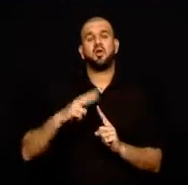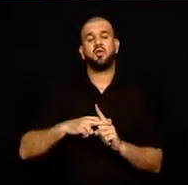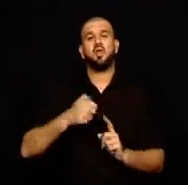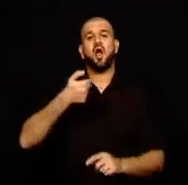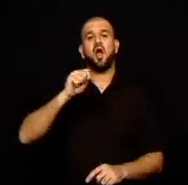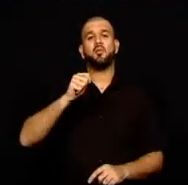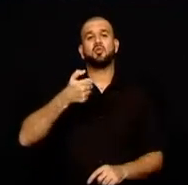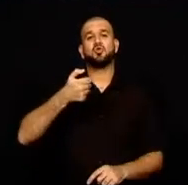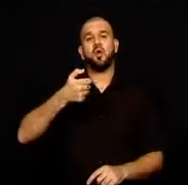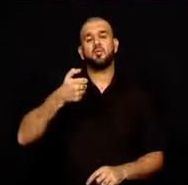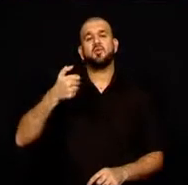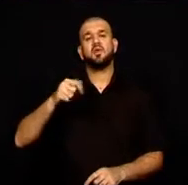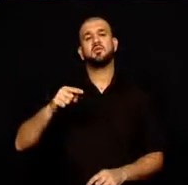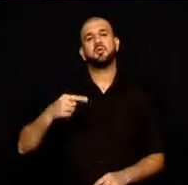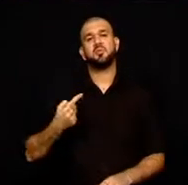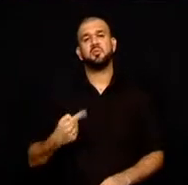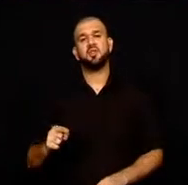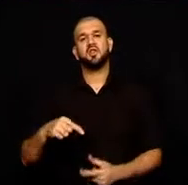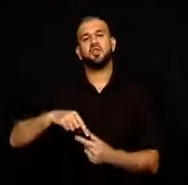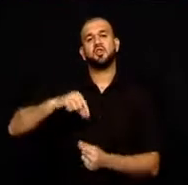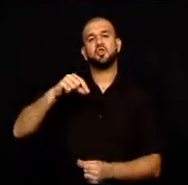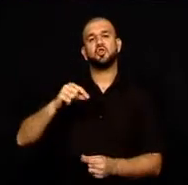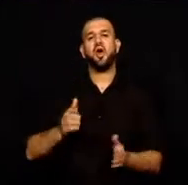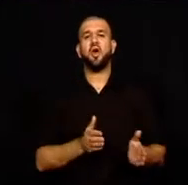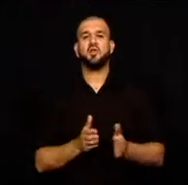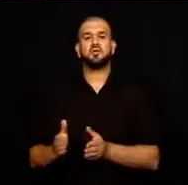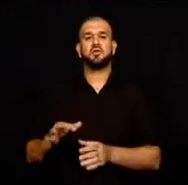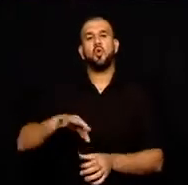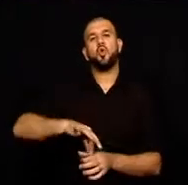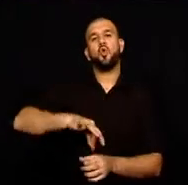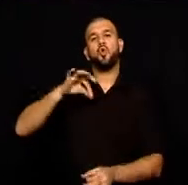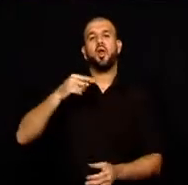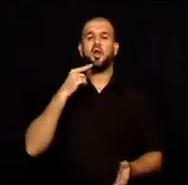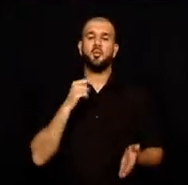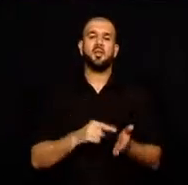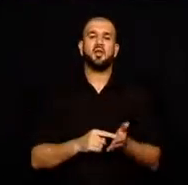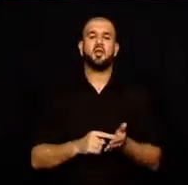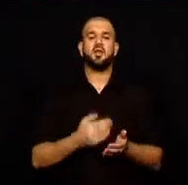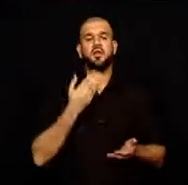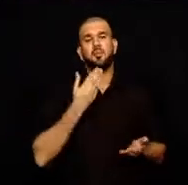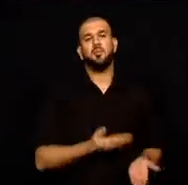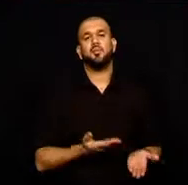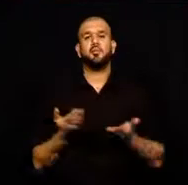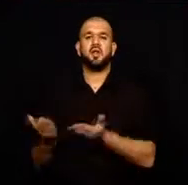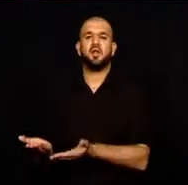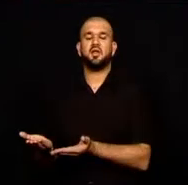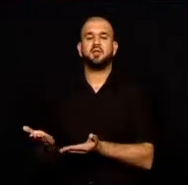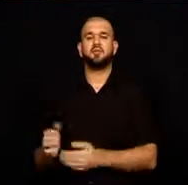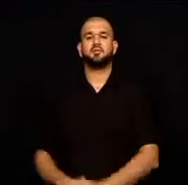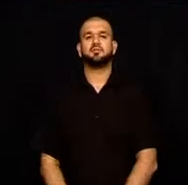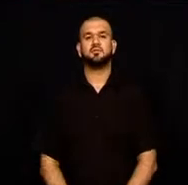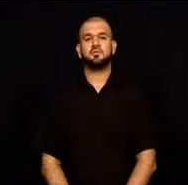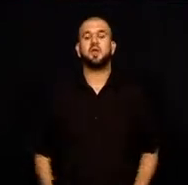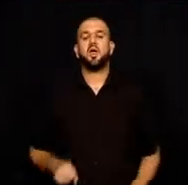aile toplantılarına katılanların 66 bin kişi arasından kurayla belirlendiği